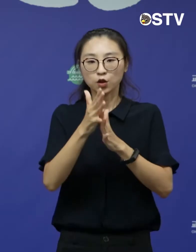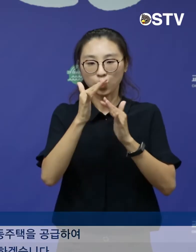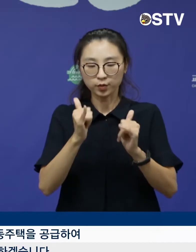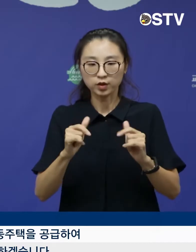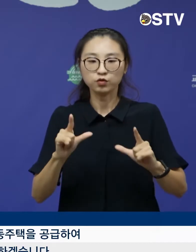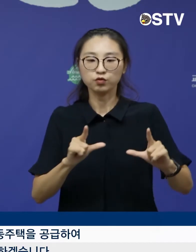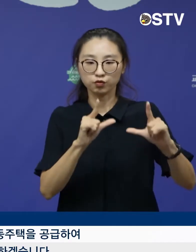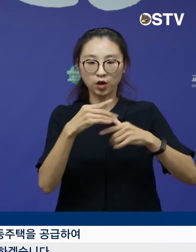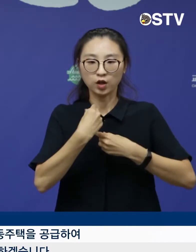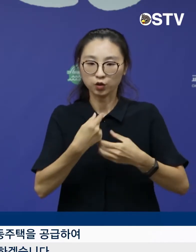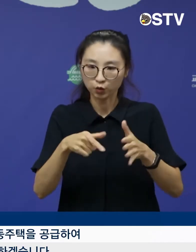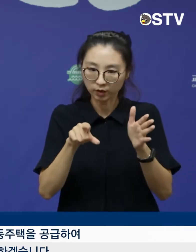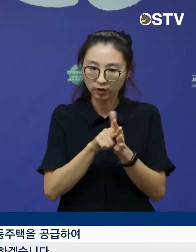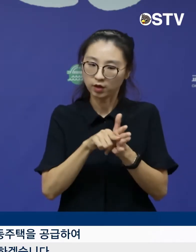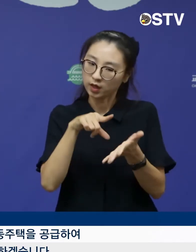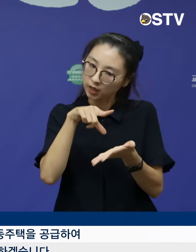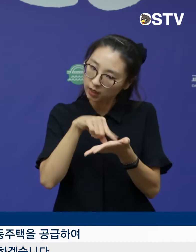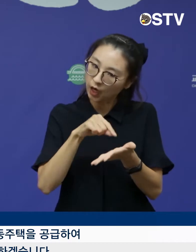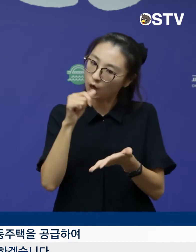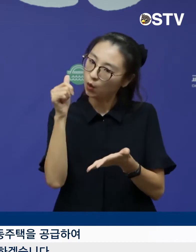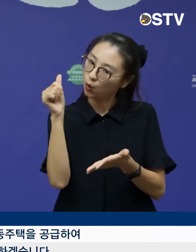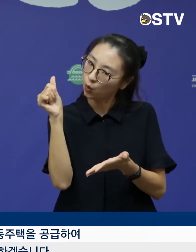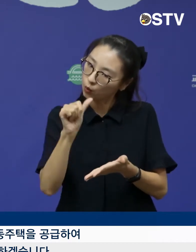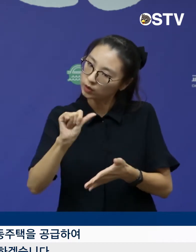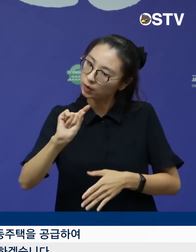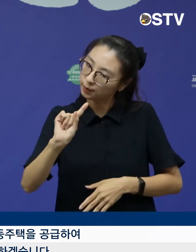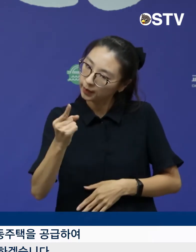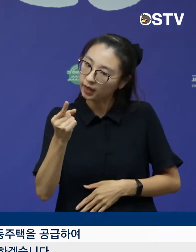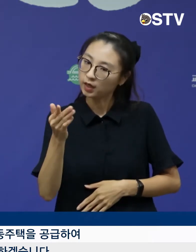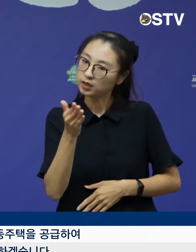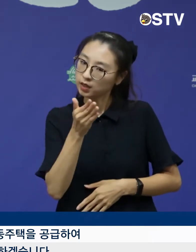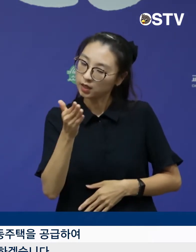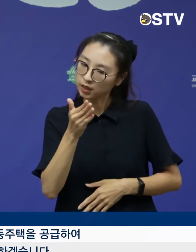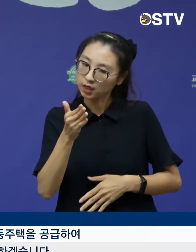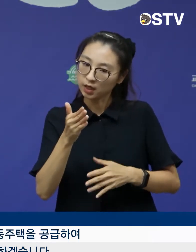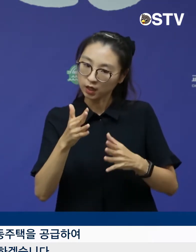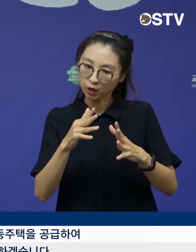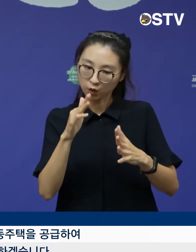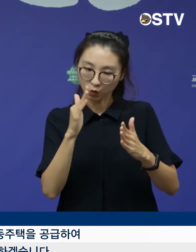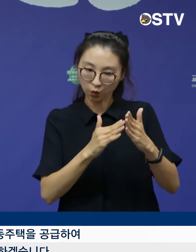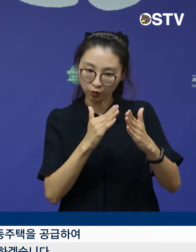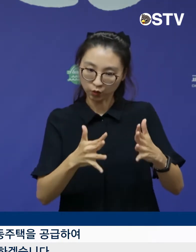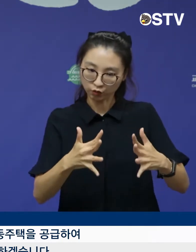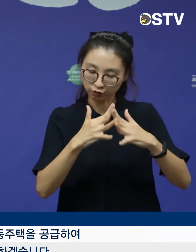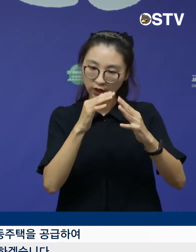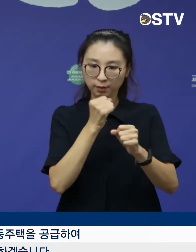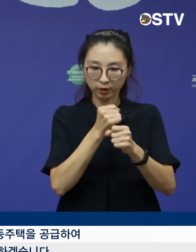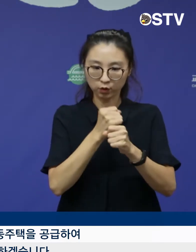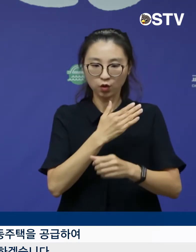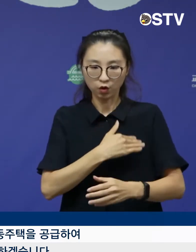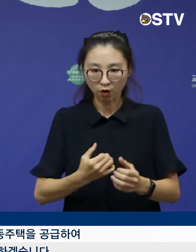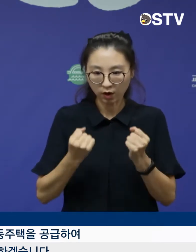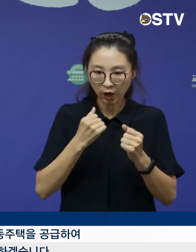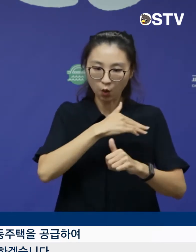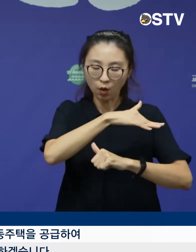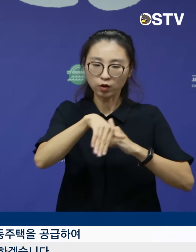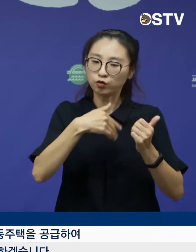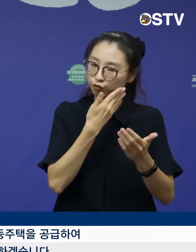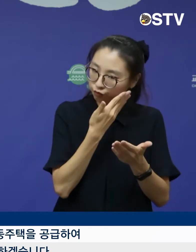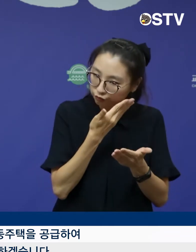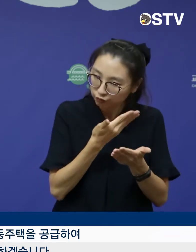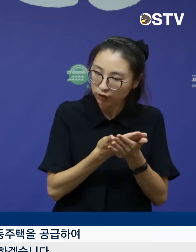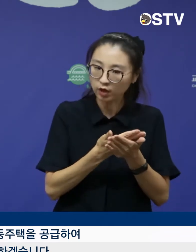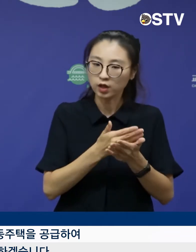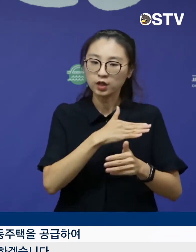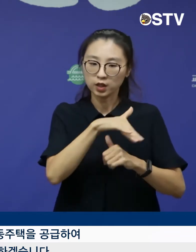안정을 위해 약 5,100세대 규모의 공동주택을 공급해 건강과 환경을 중시하는 최근